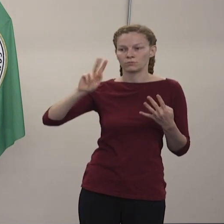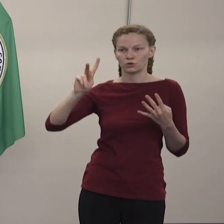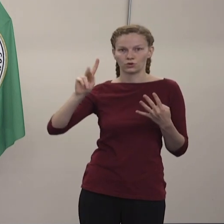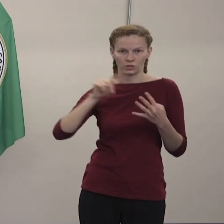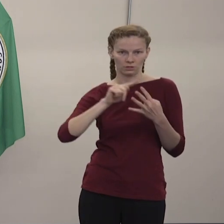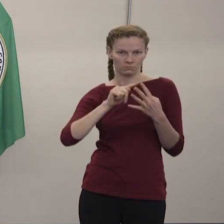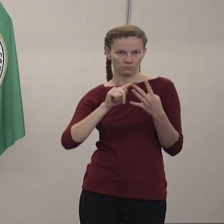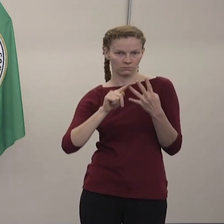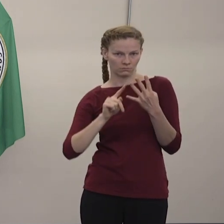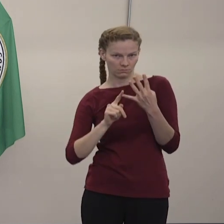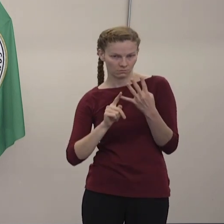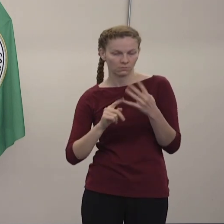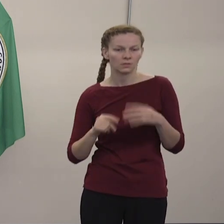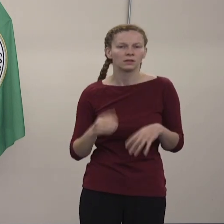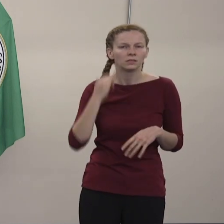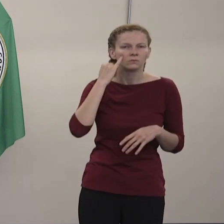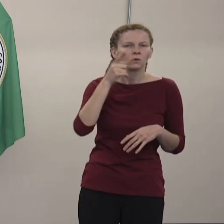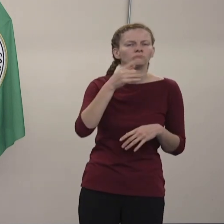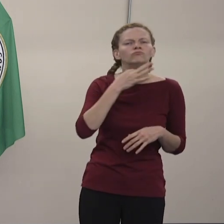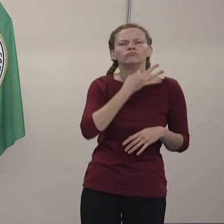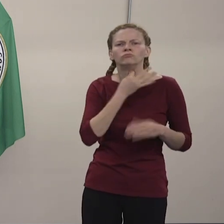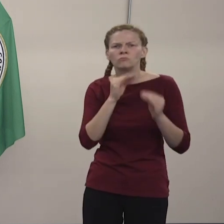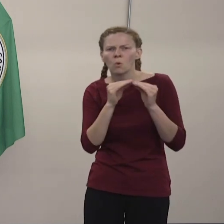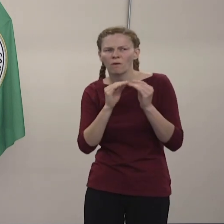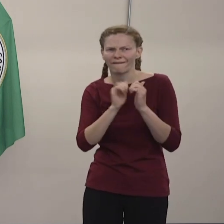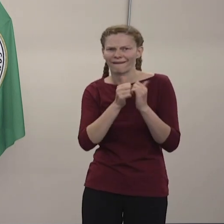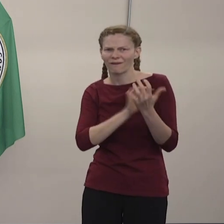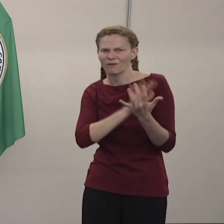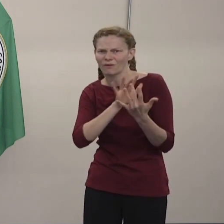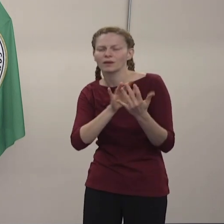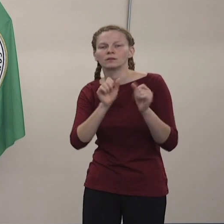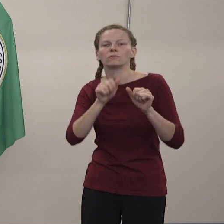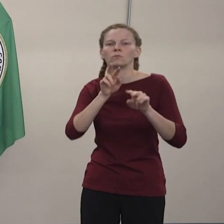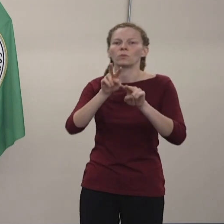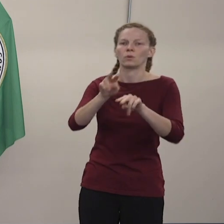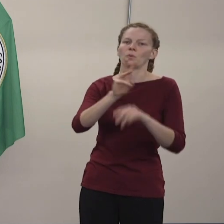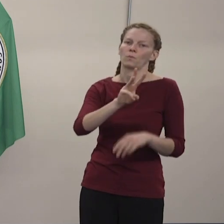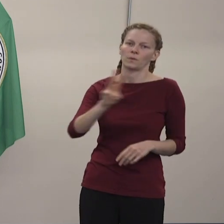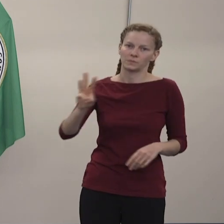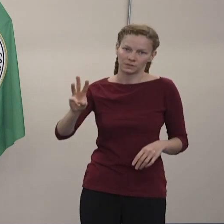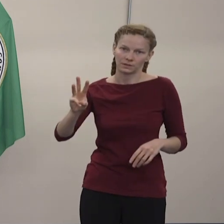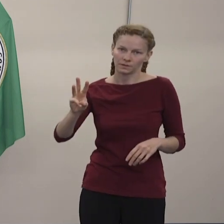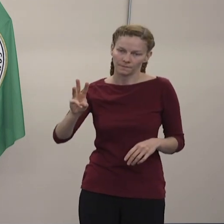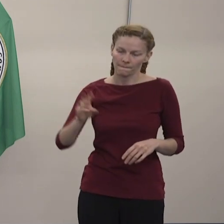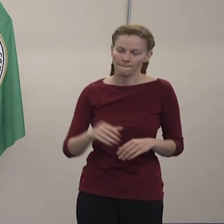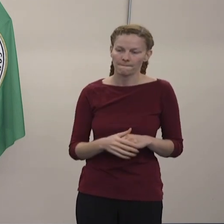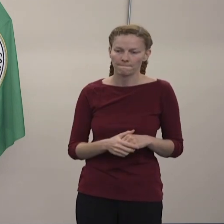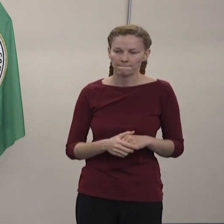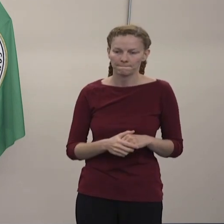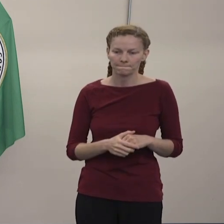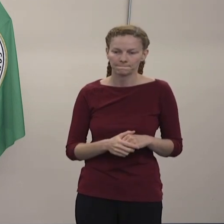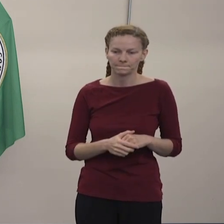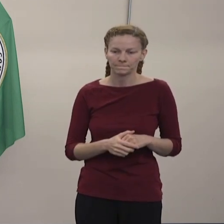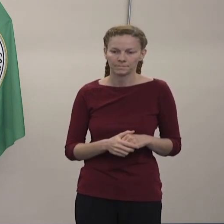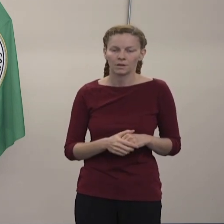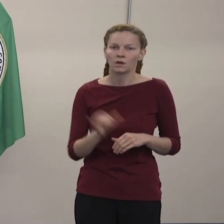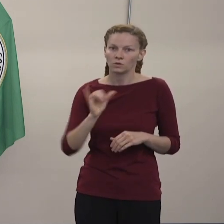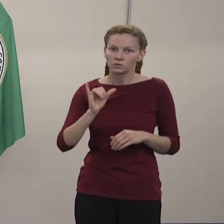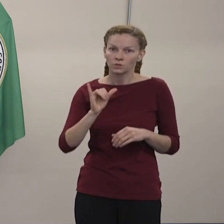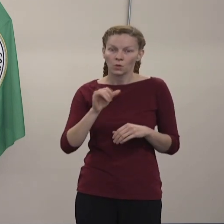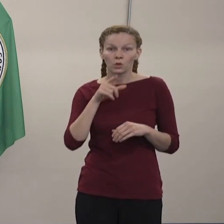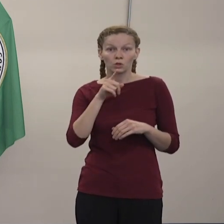Les pido que miran la página web de cómo contactar estas clínicas y por favor llámenles